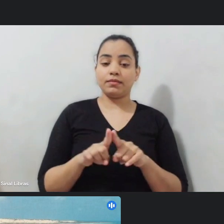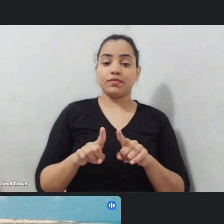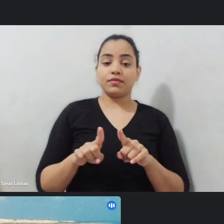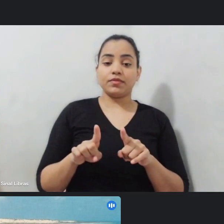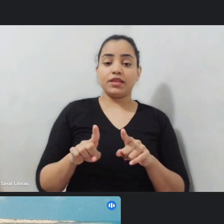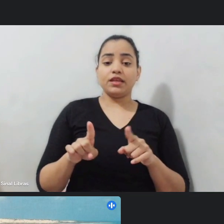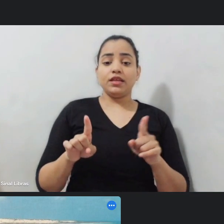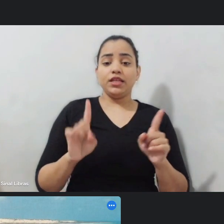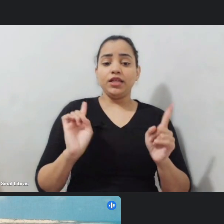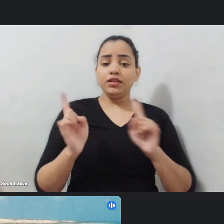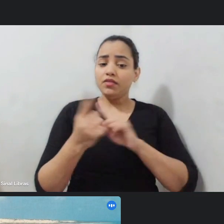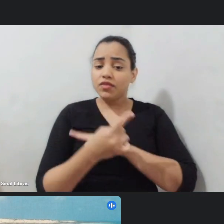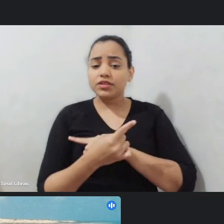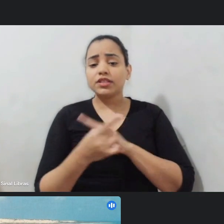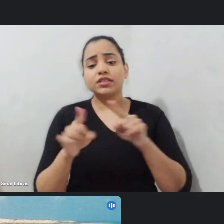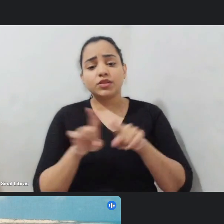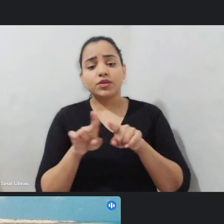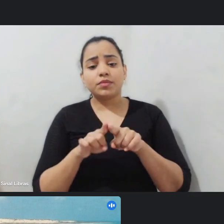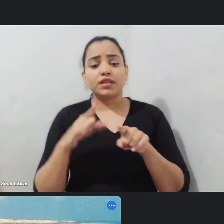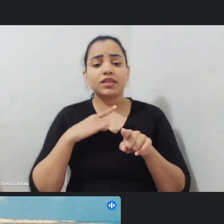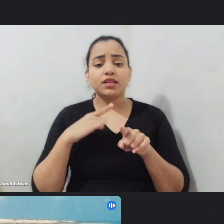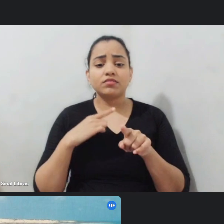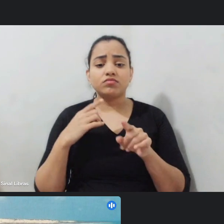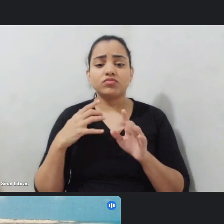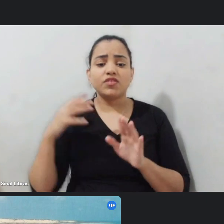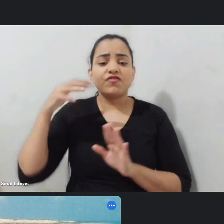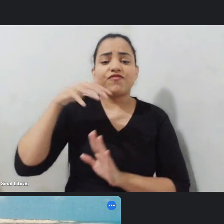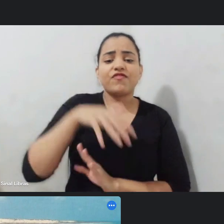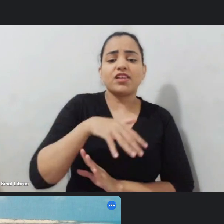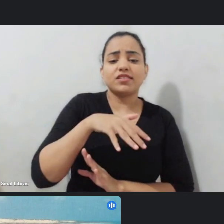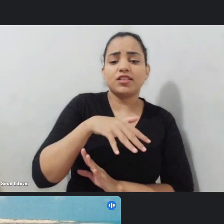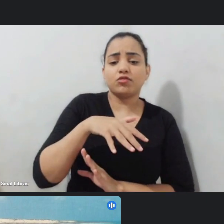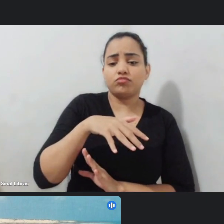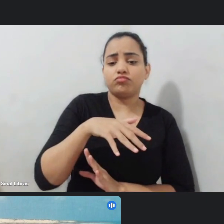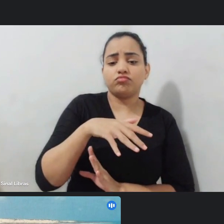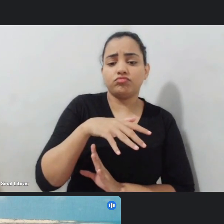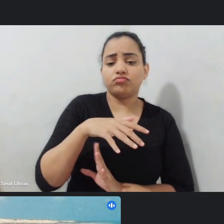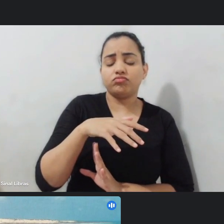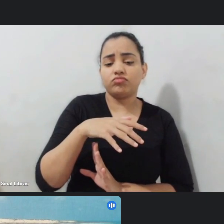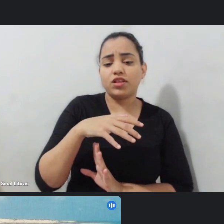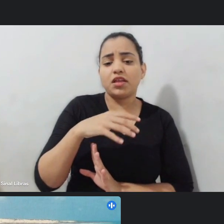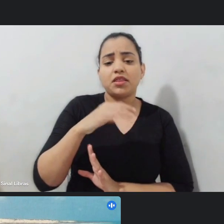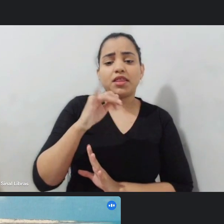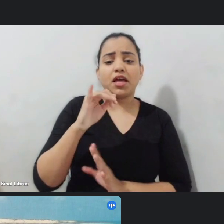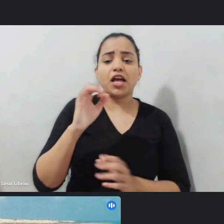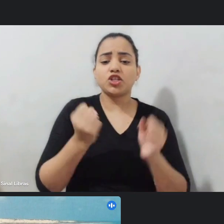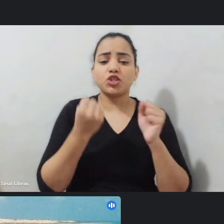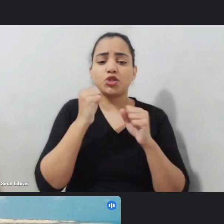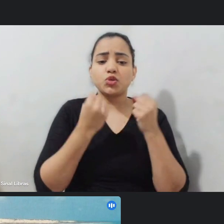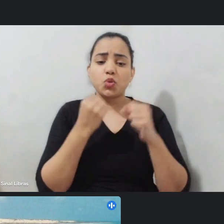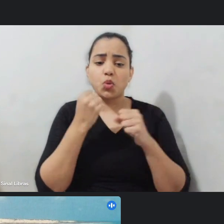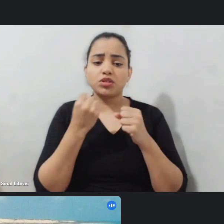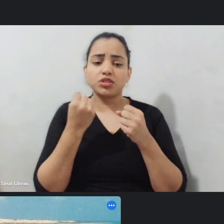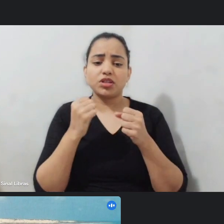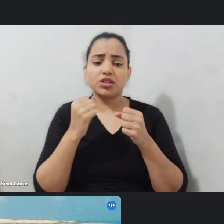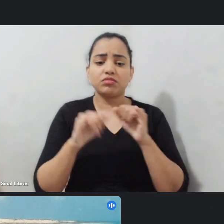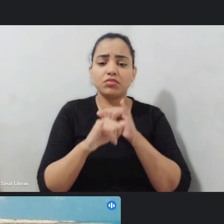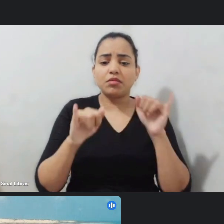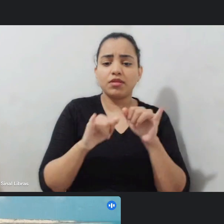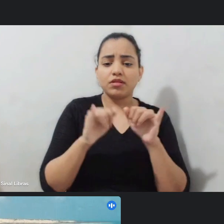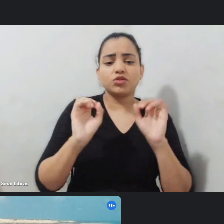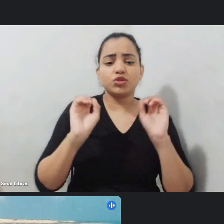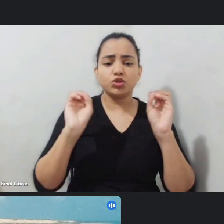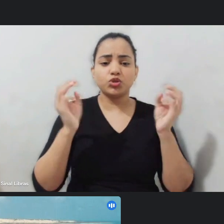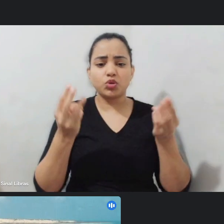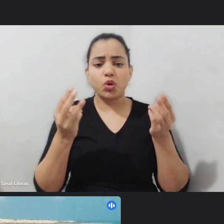invasão da indústria do entretenimento dentro do carnaval né dos shows milionários dos jabais enfim dos